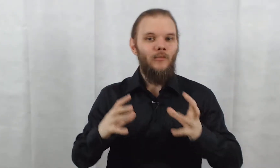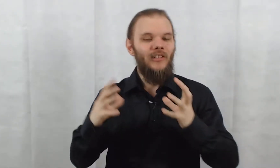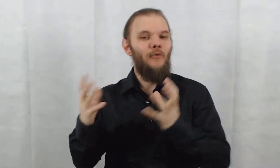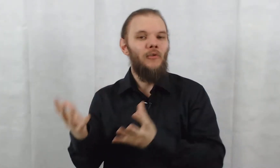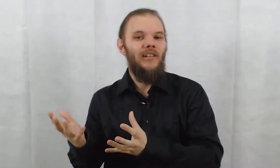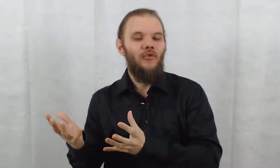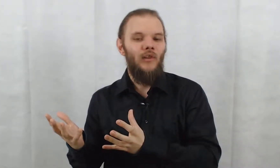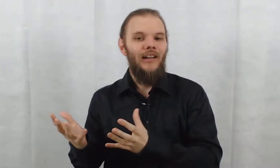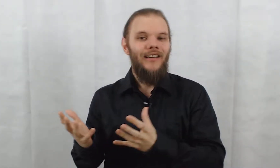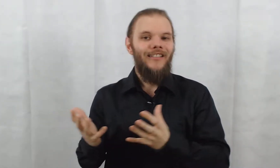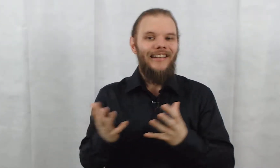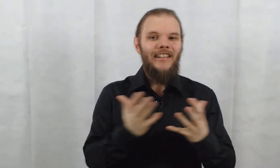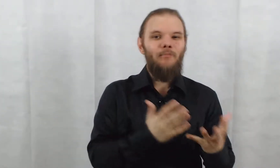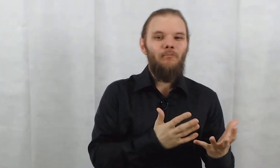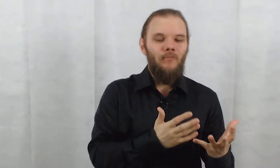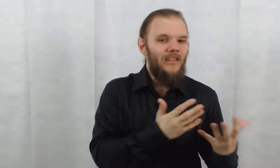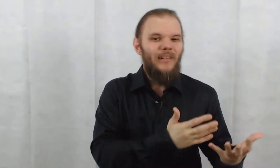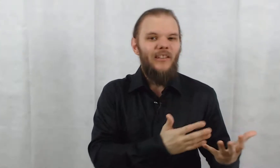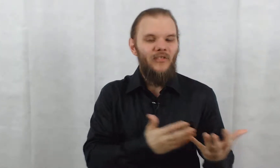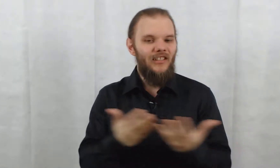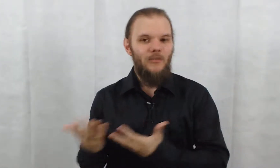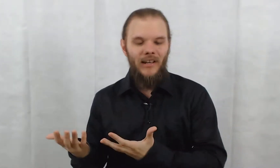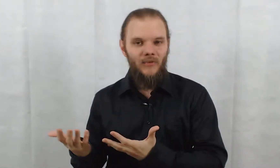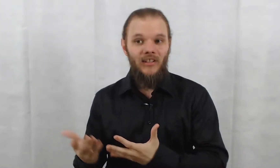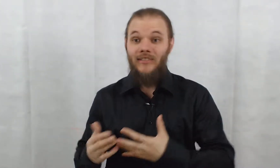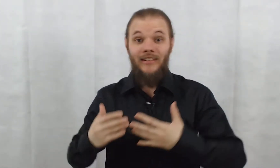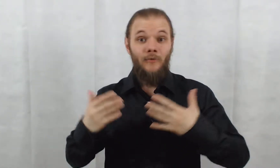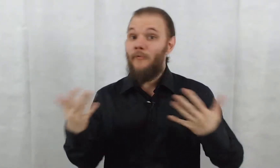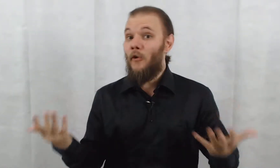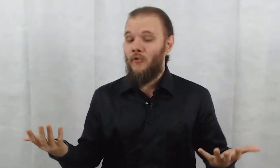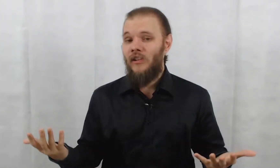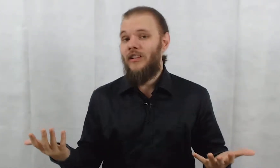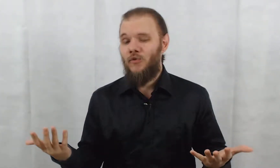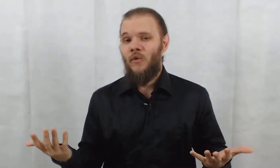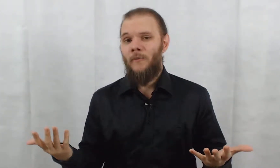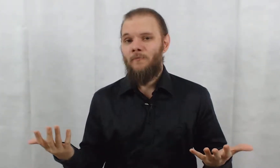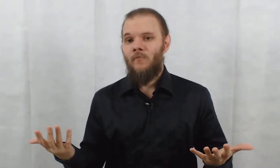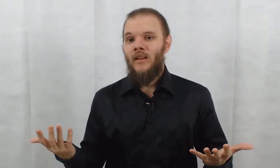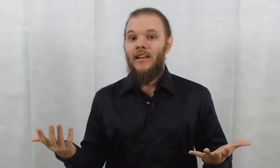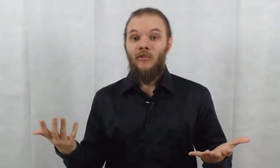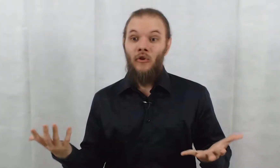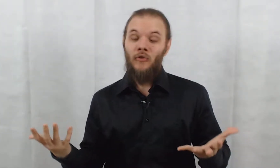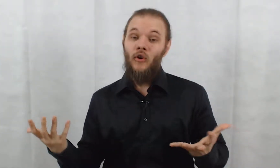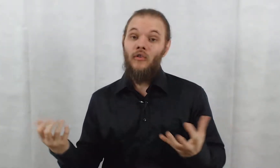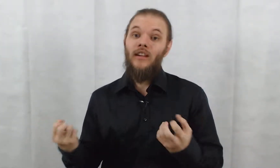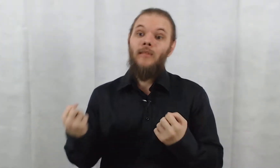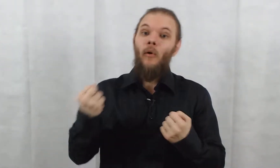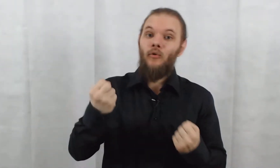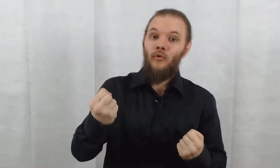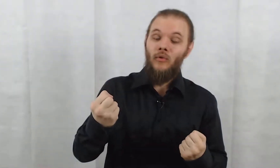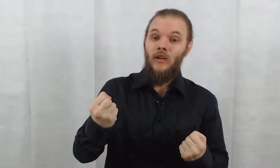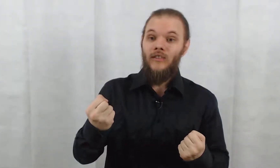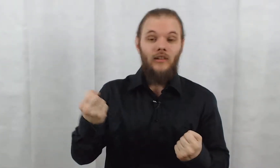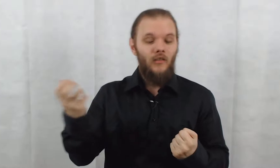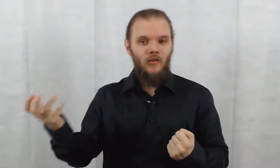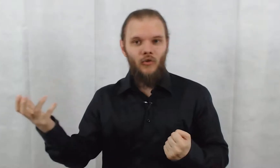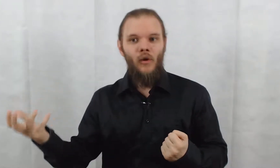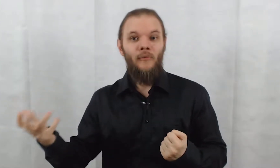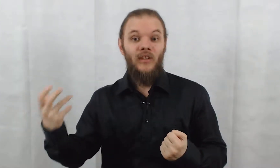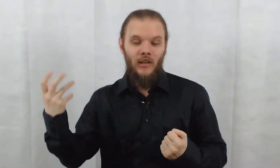des forces de la nature.'est ni bénéfique, ni maléfique, c'est des forces de la nature. Et de temps en temps, il y en a qui prend le dessus.'est-à-dire que Swamp Thing et